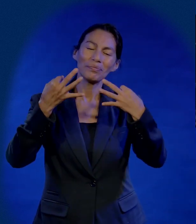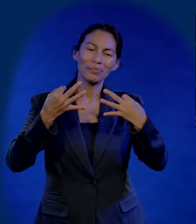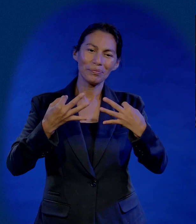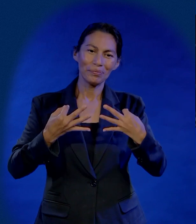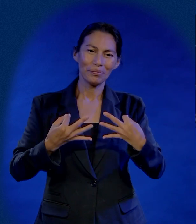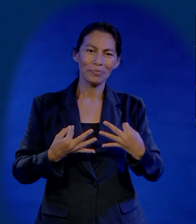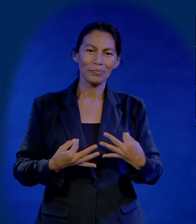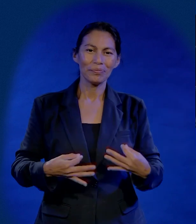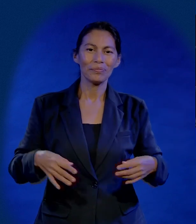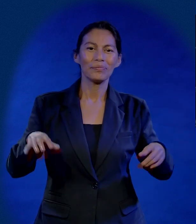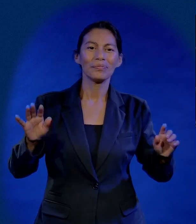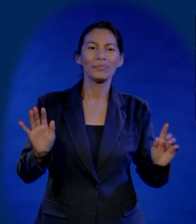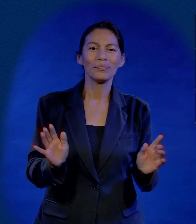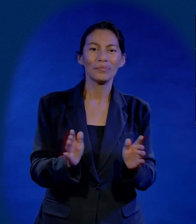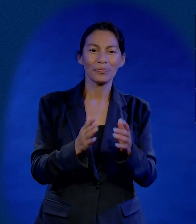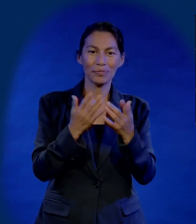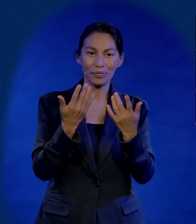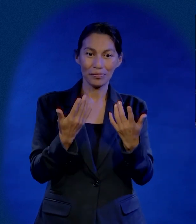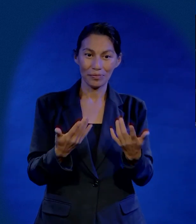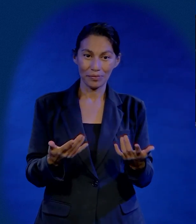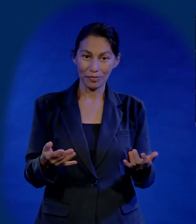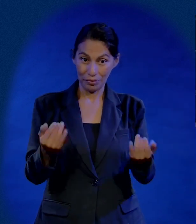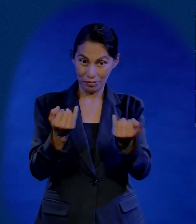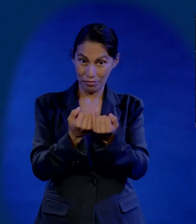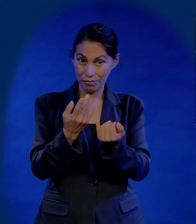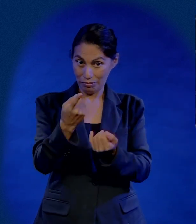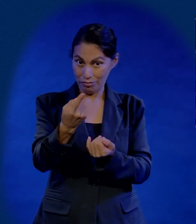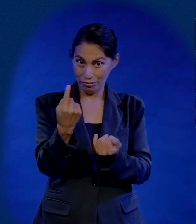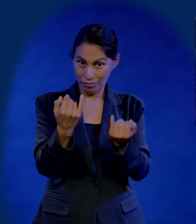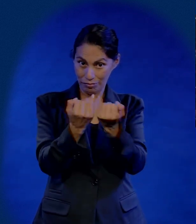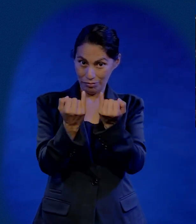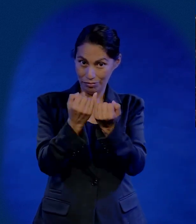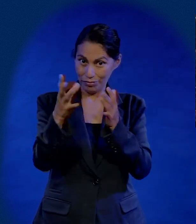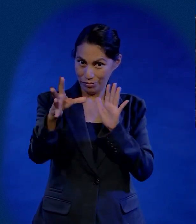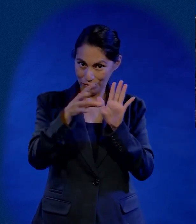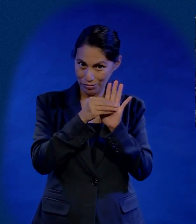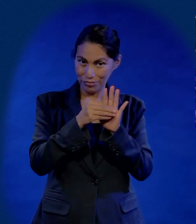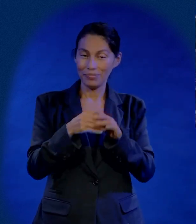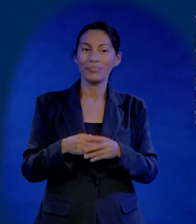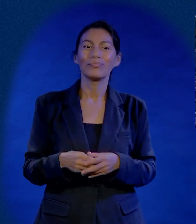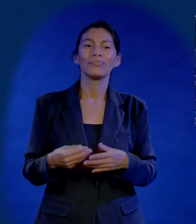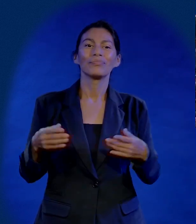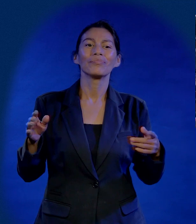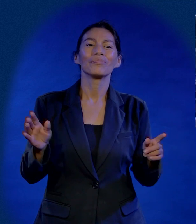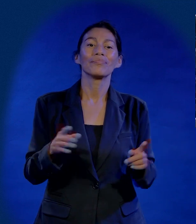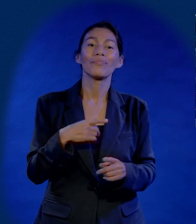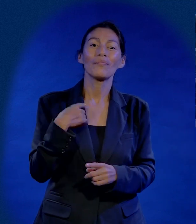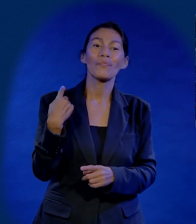Siempre dirija Nuestro vivir Cántalo